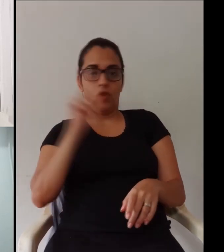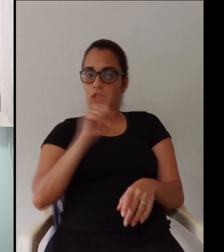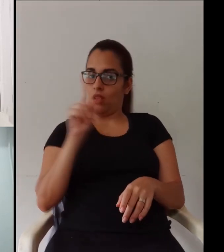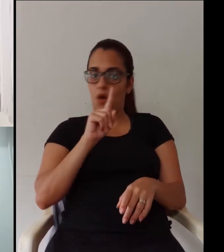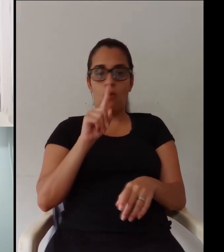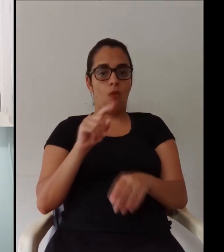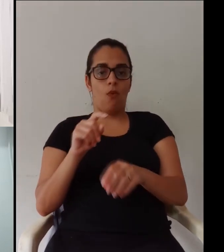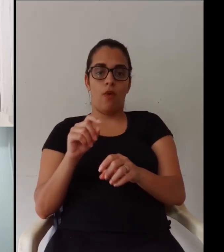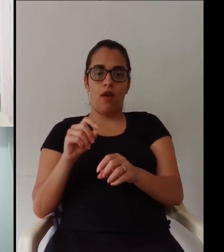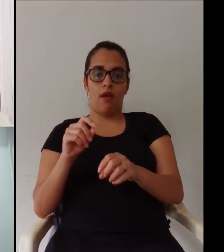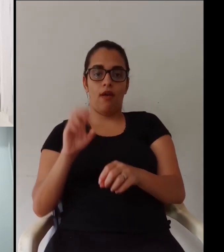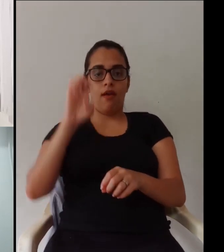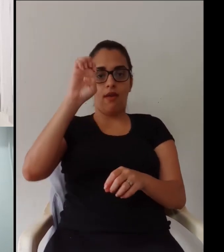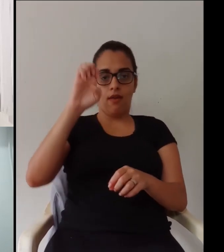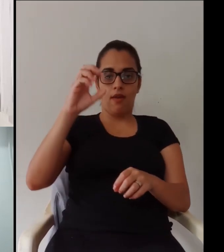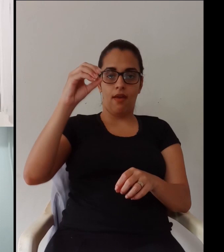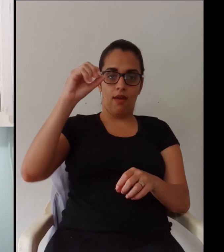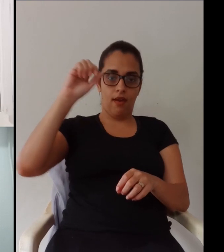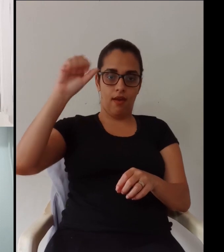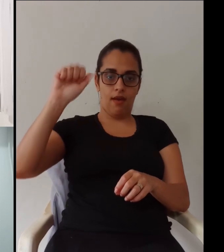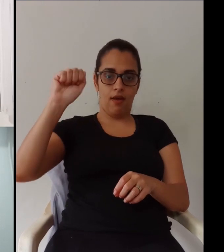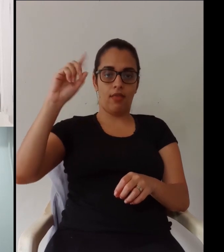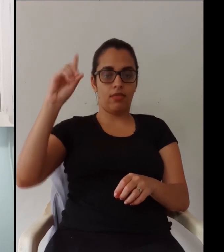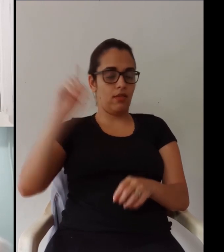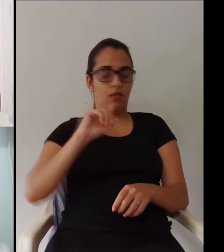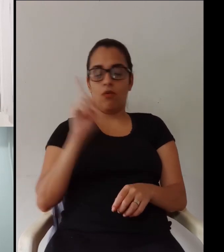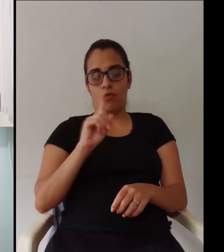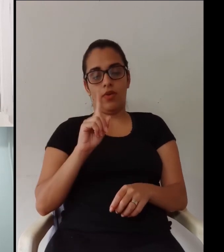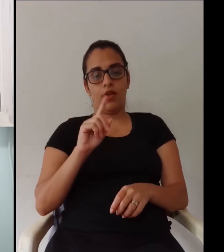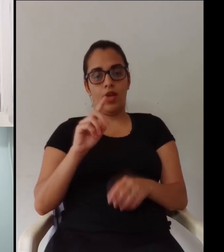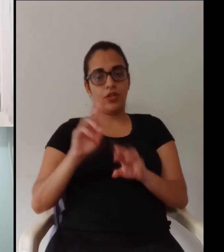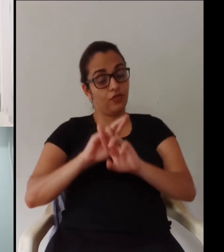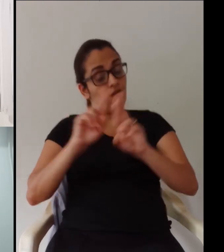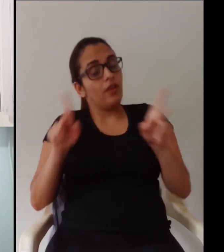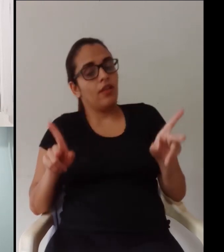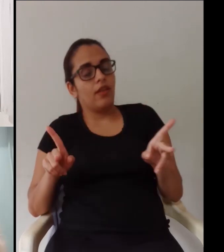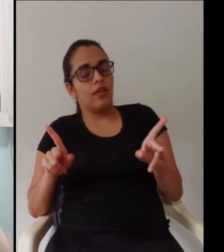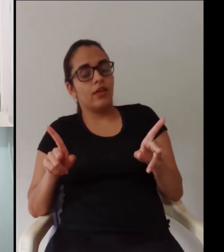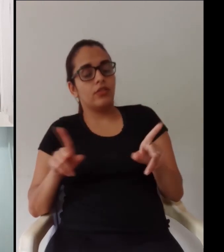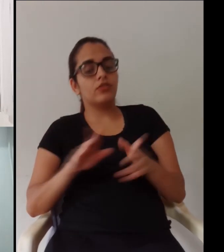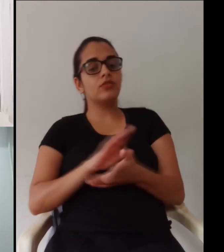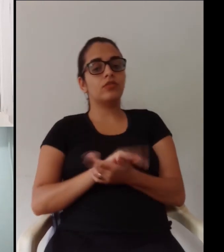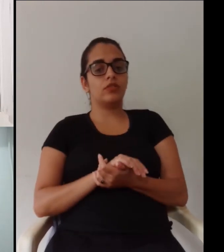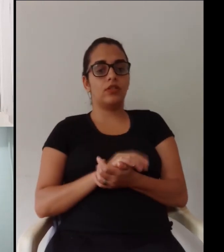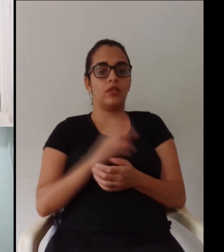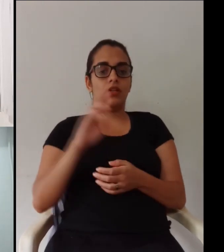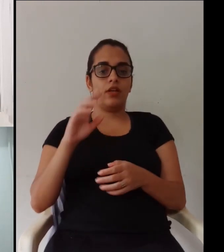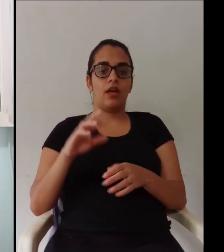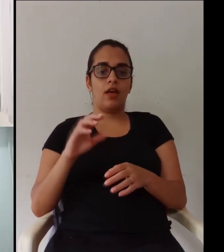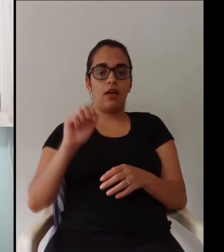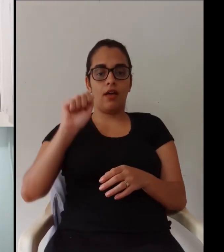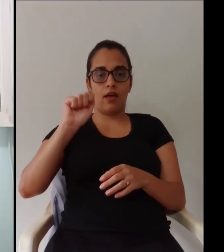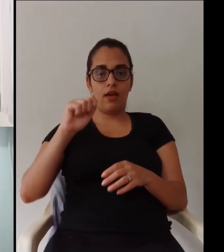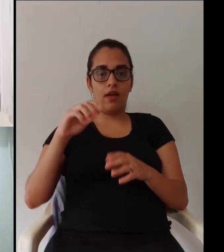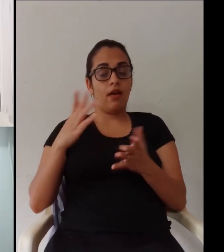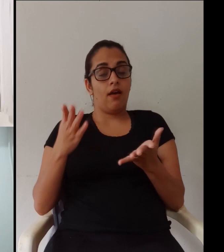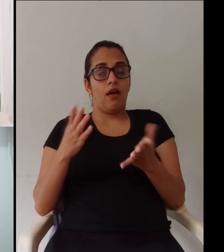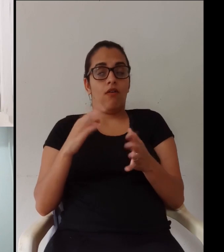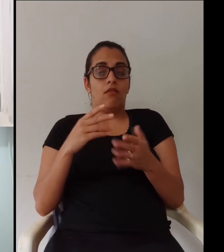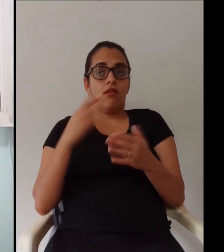o professor dá uma aula de meia hora transmitindo esse conteúdo mas eu lembro que isso aí não é AD acho que eu falei bastante do